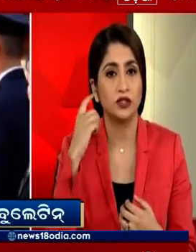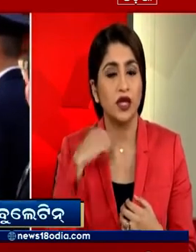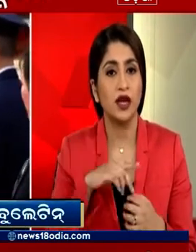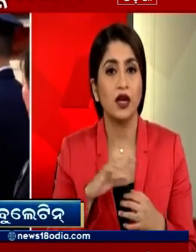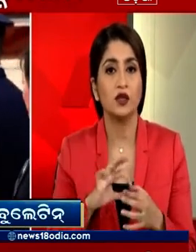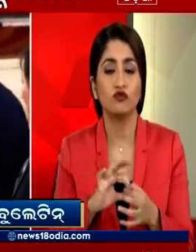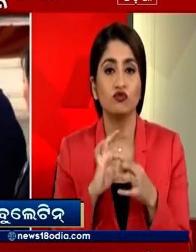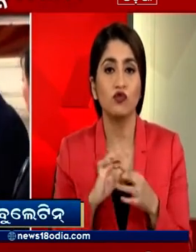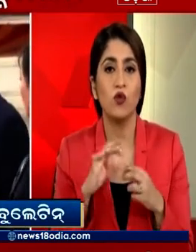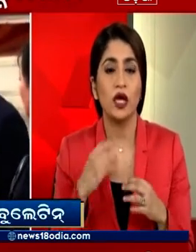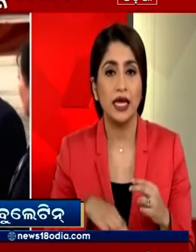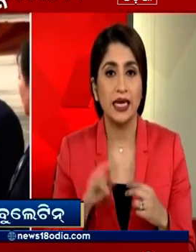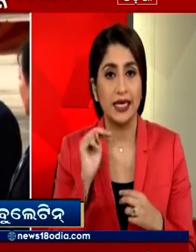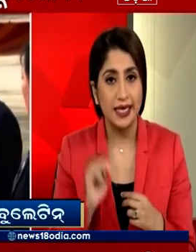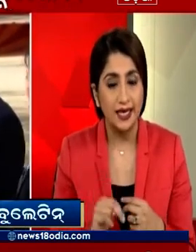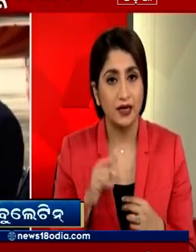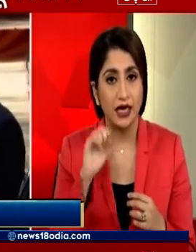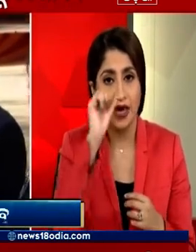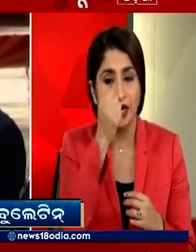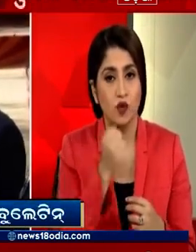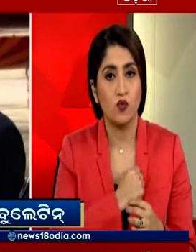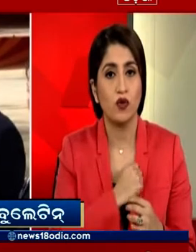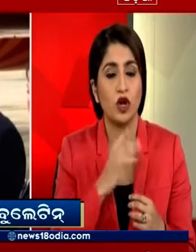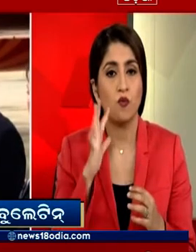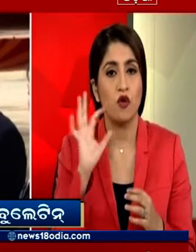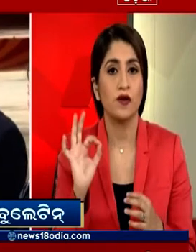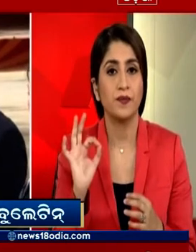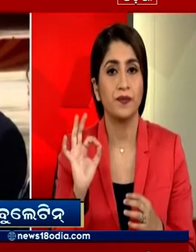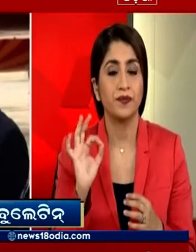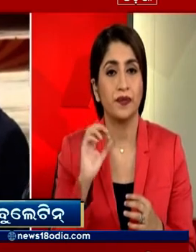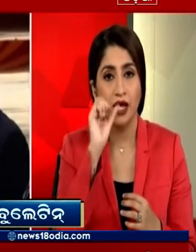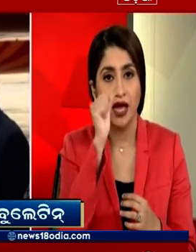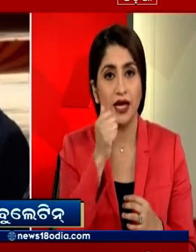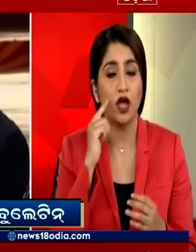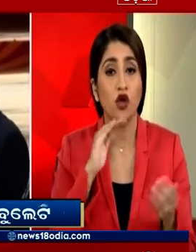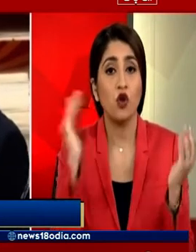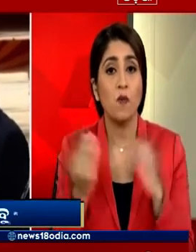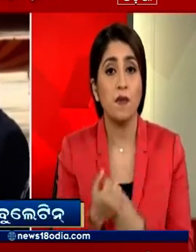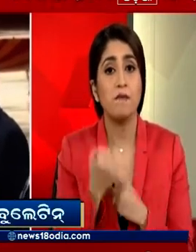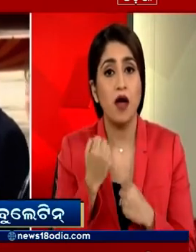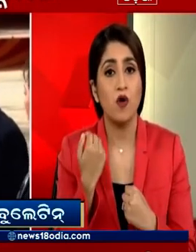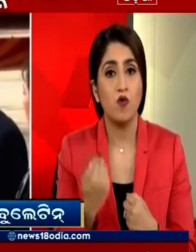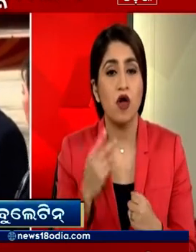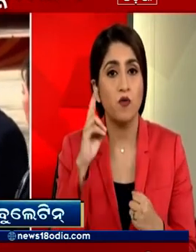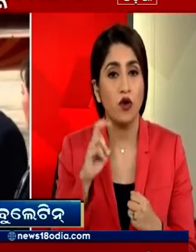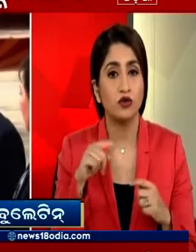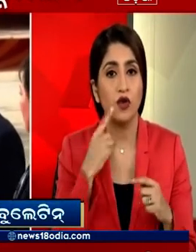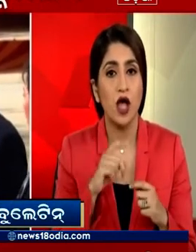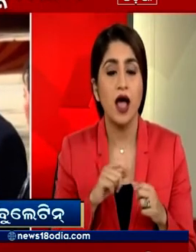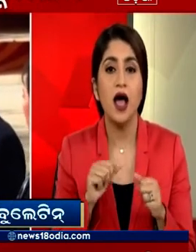को और मजबूत करना भारत की प्रात्मिक्ता होगी भारत के ग्लोबल पावर बनने के एक सवाल के जवाब में प्रधान